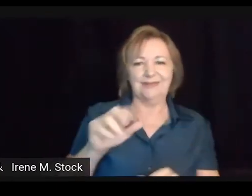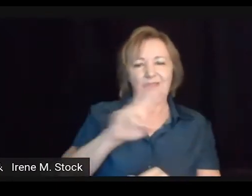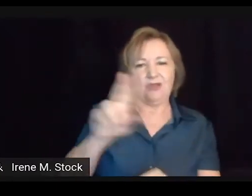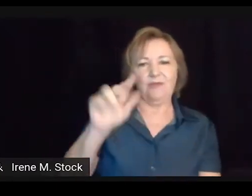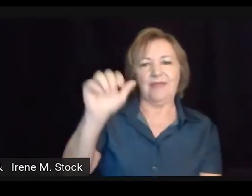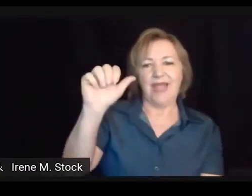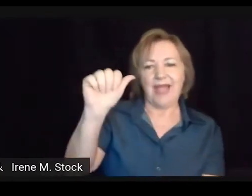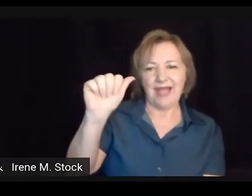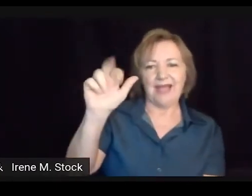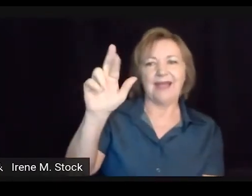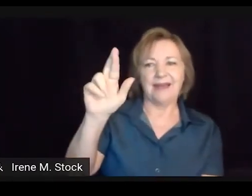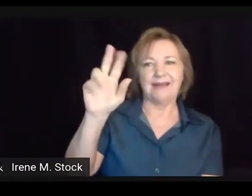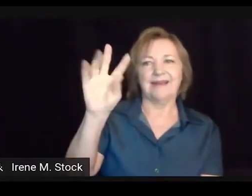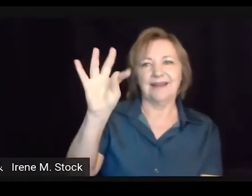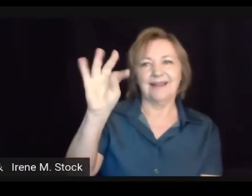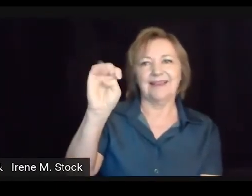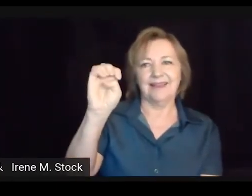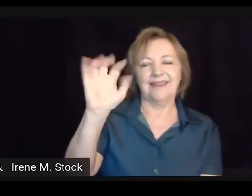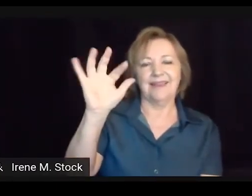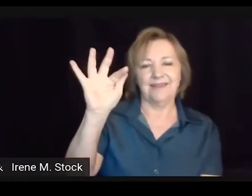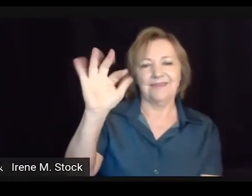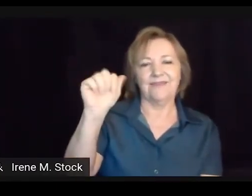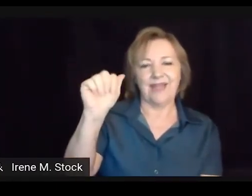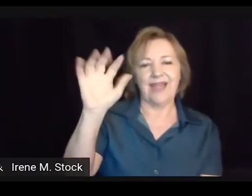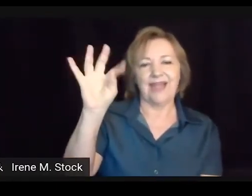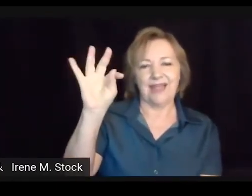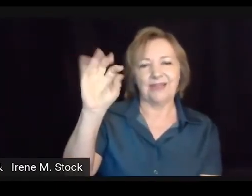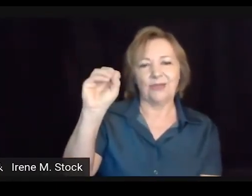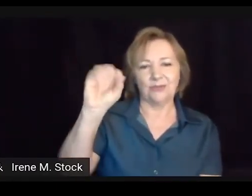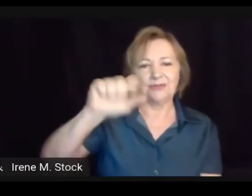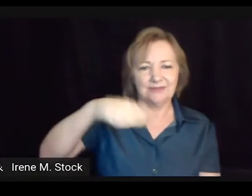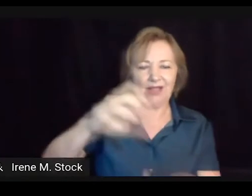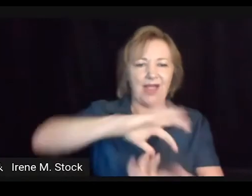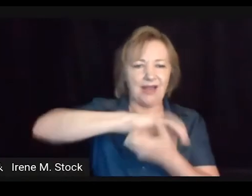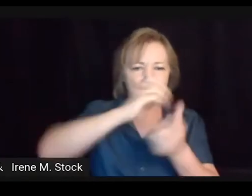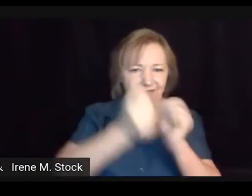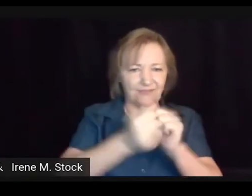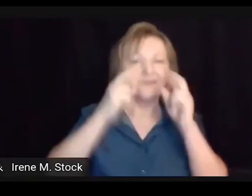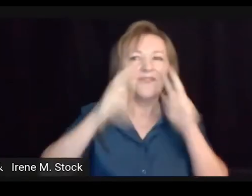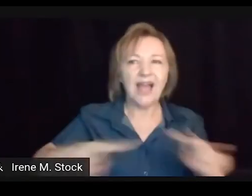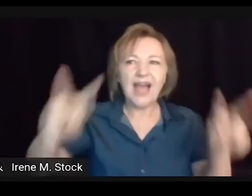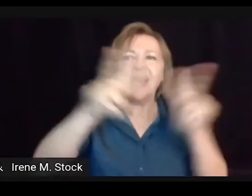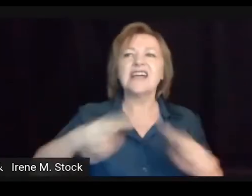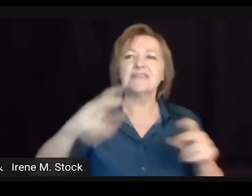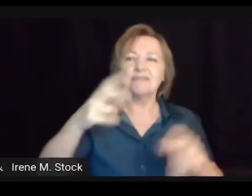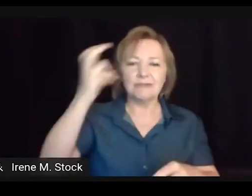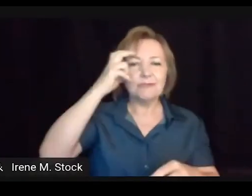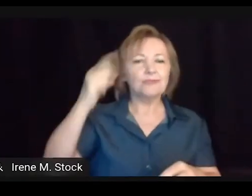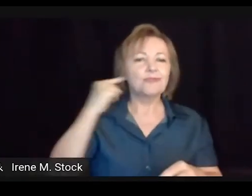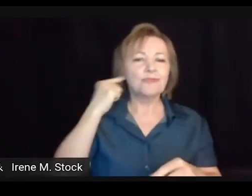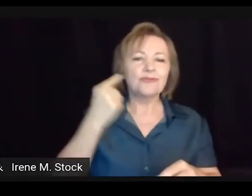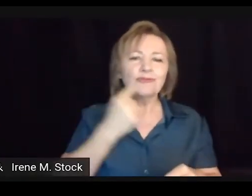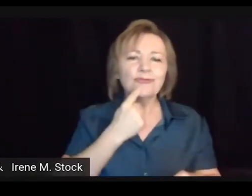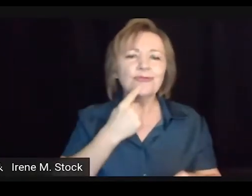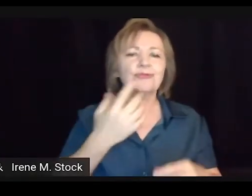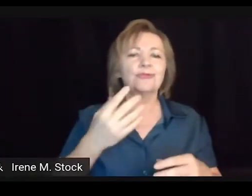Também temos ali as artes visuais, que isso faz parte dos artefatos, né,